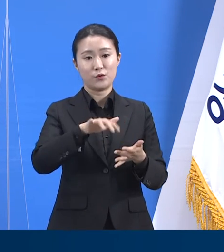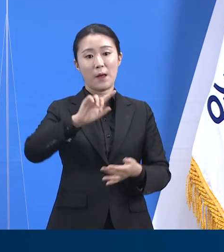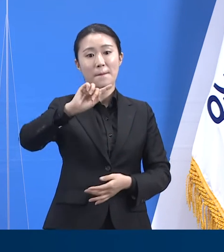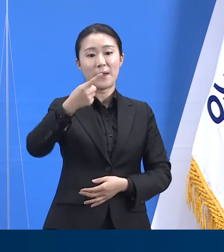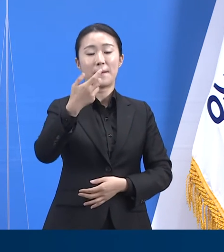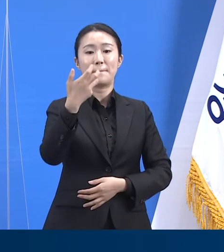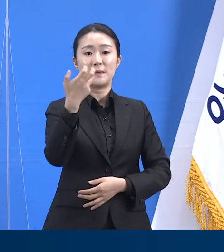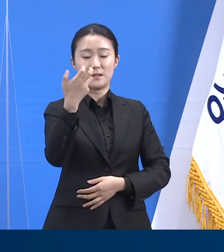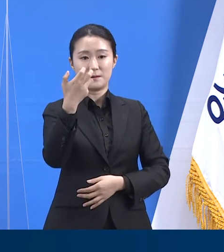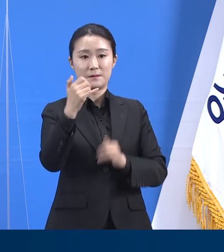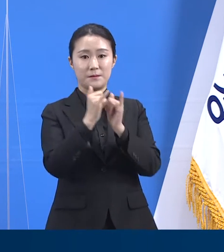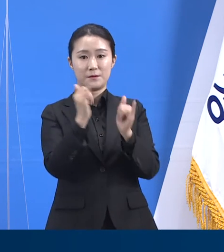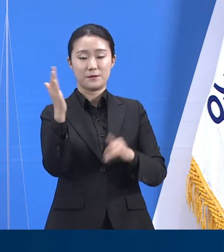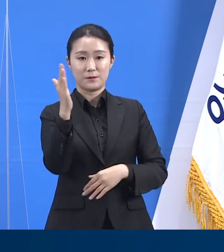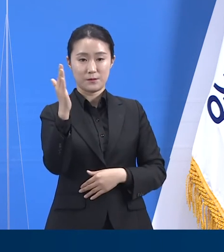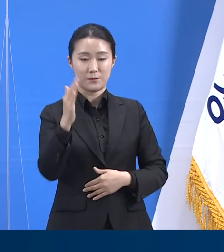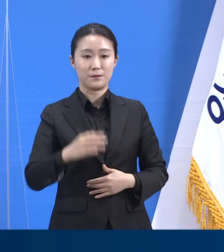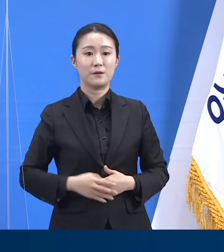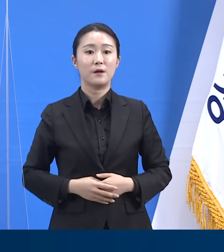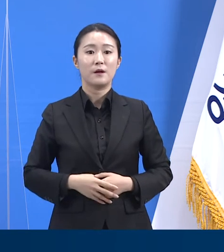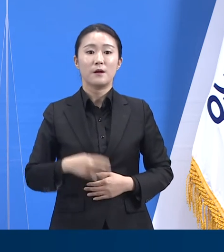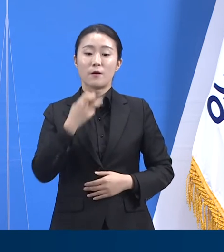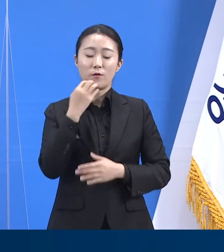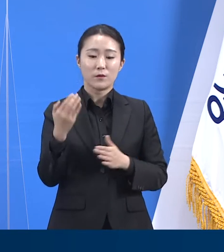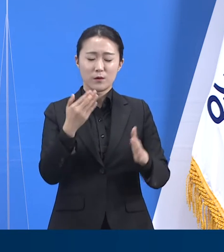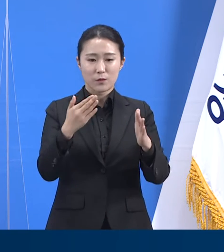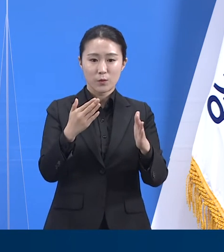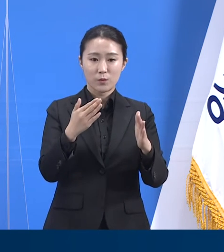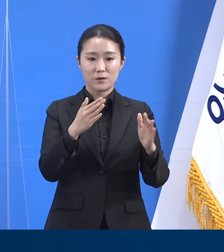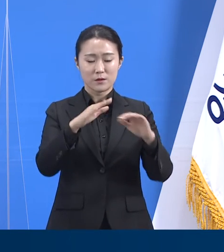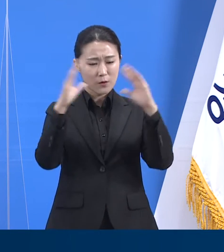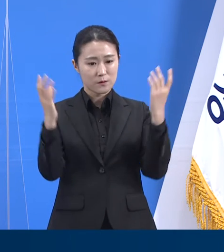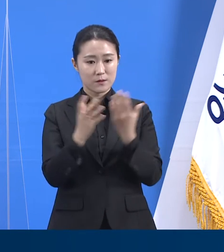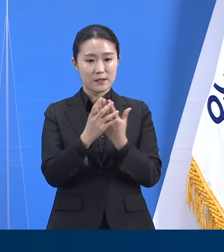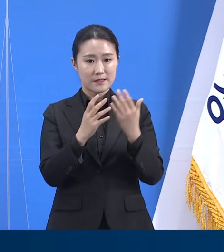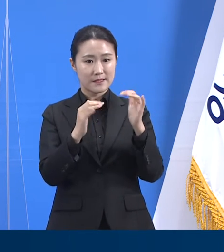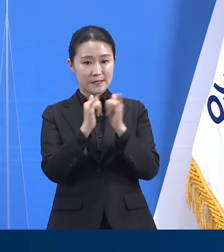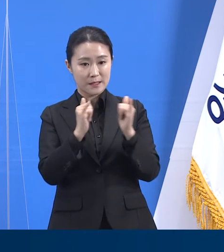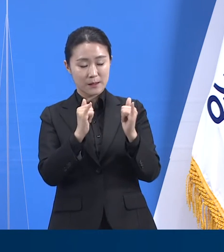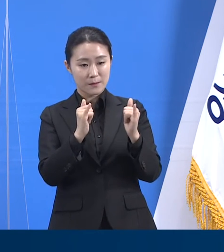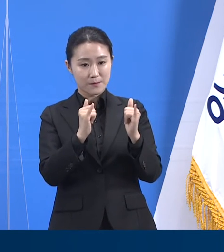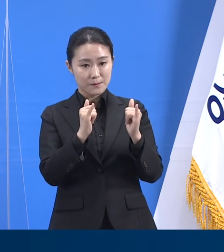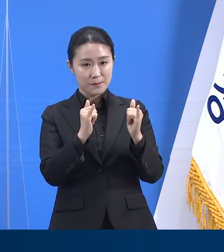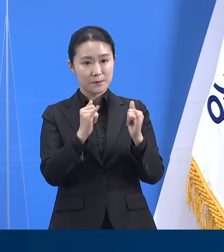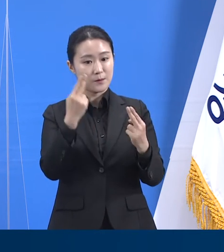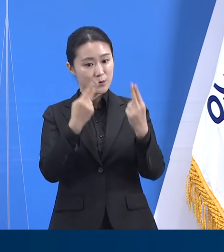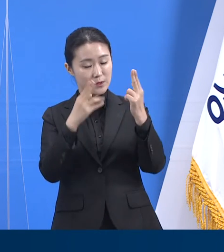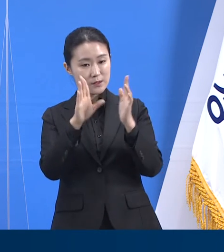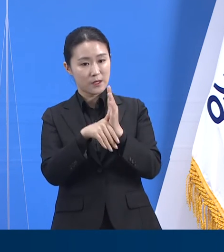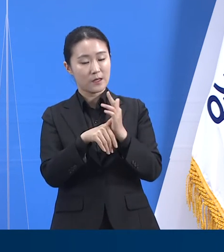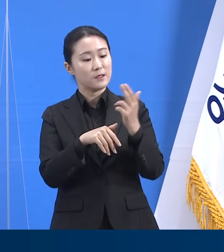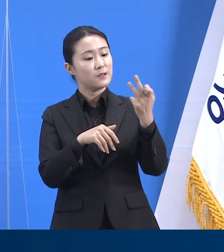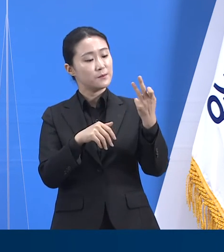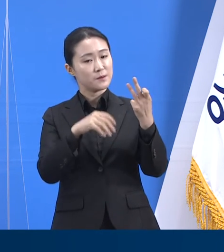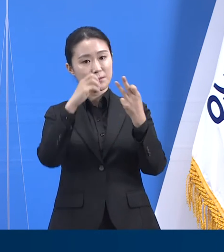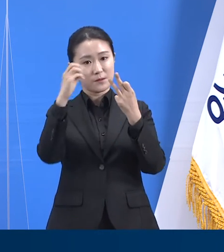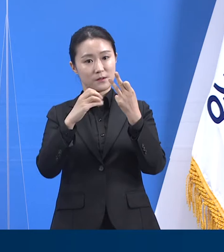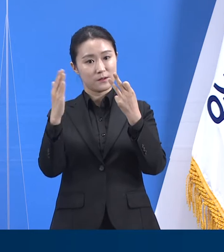5,903명입니다. 경기도 인구 대비 13.7%입니다. 도내에는